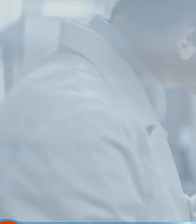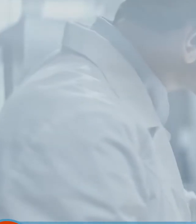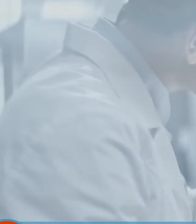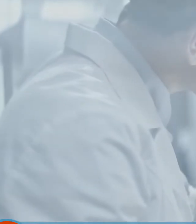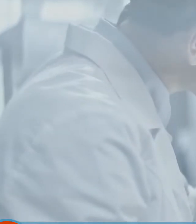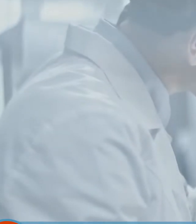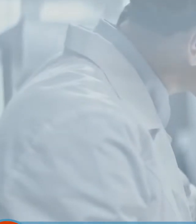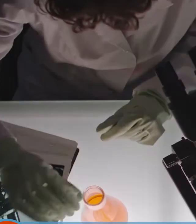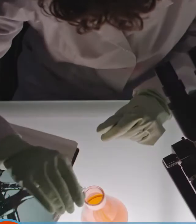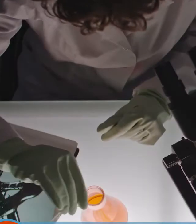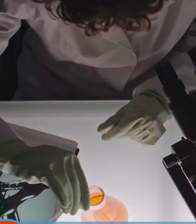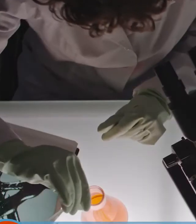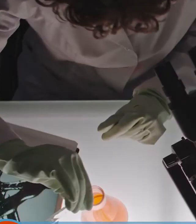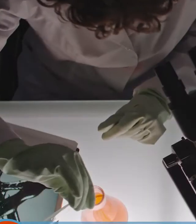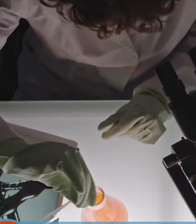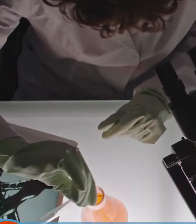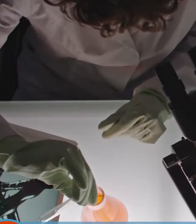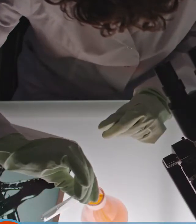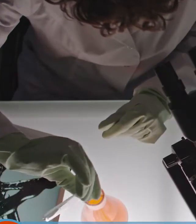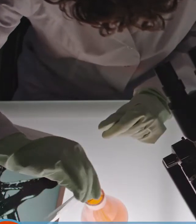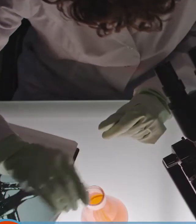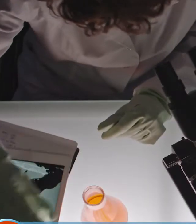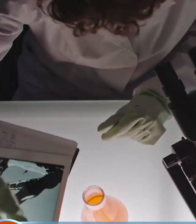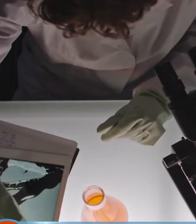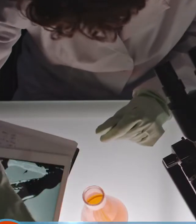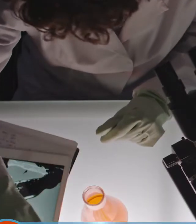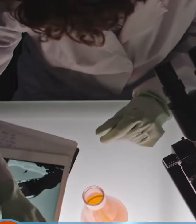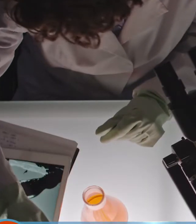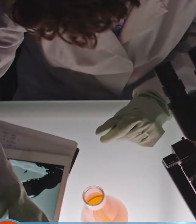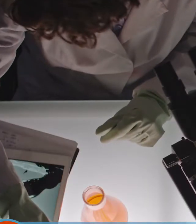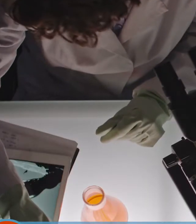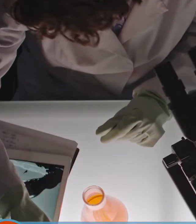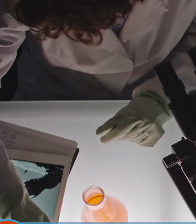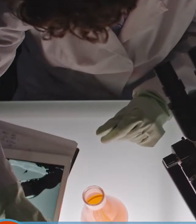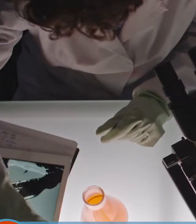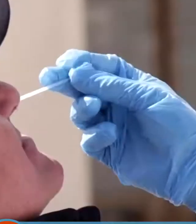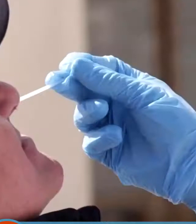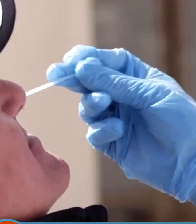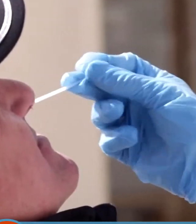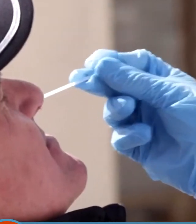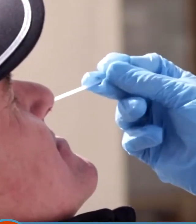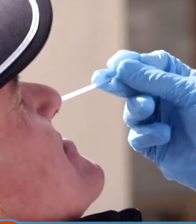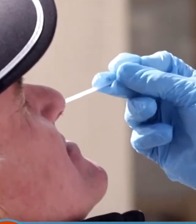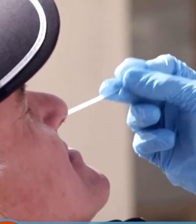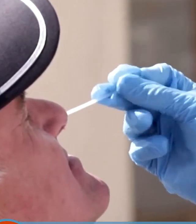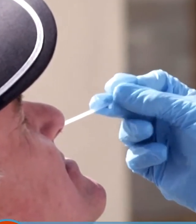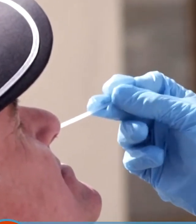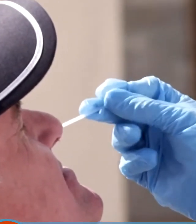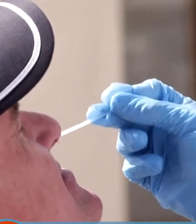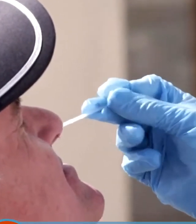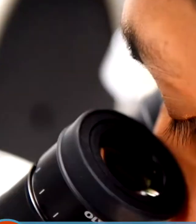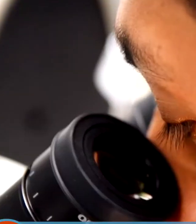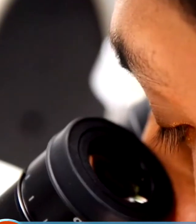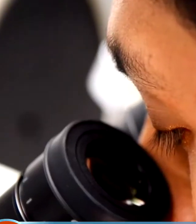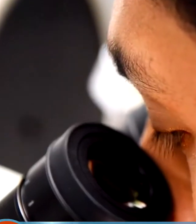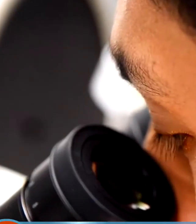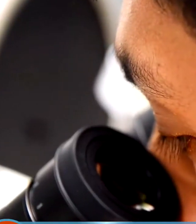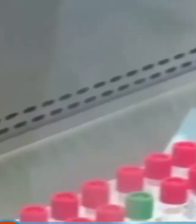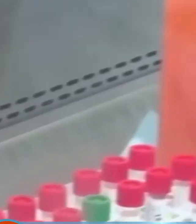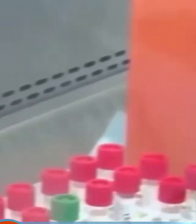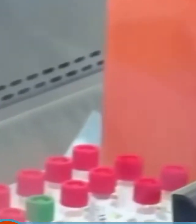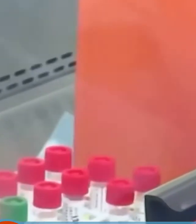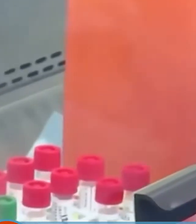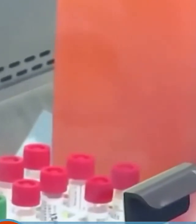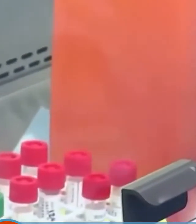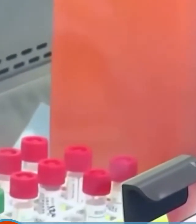que debieron realizarse. Esto tras haber dado positivo a COVID-19 el prefecto de Carabineros de